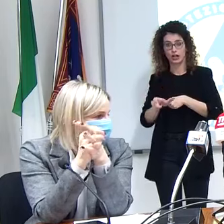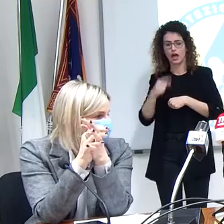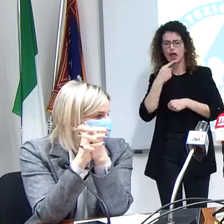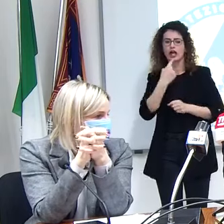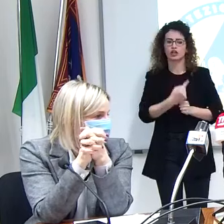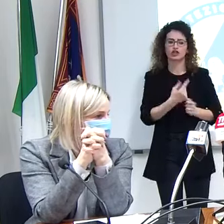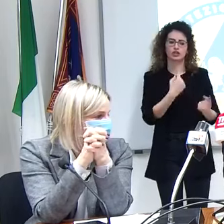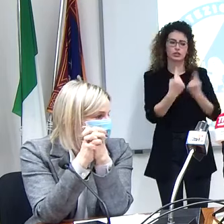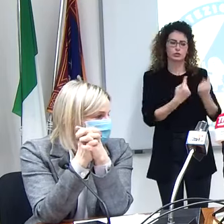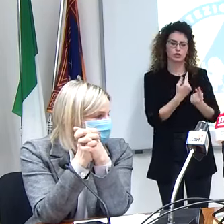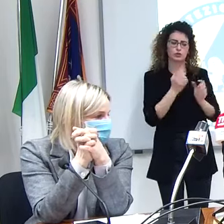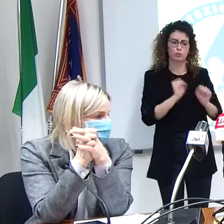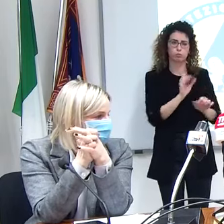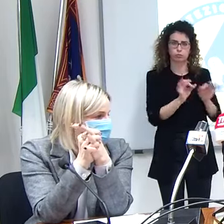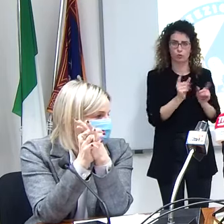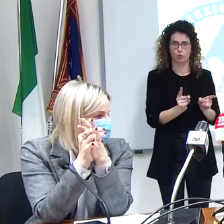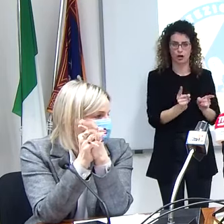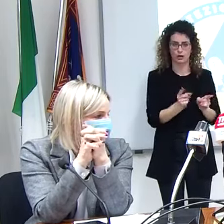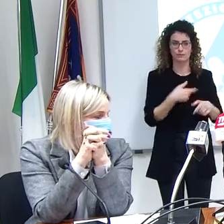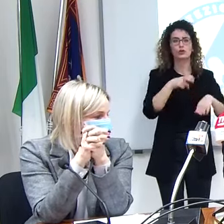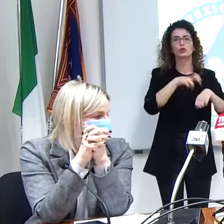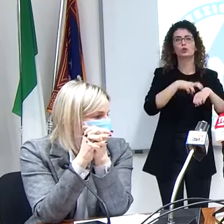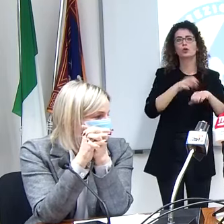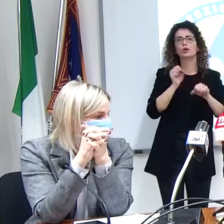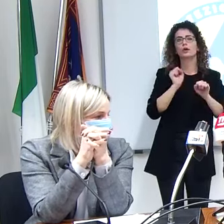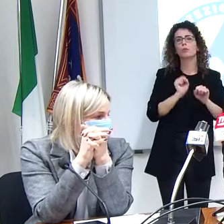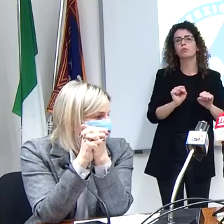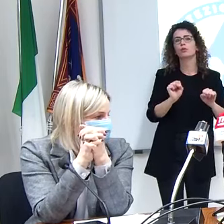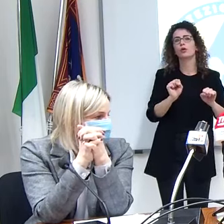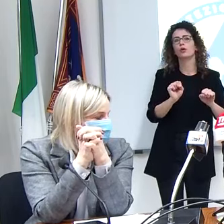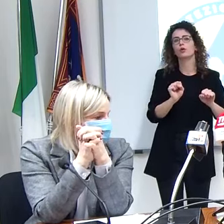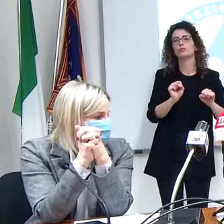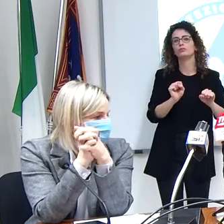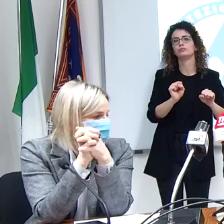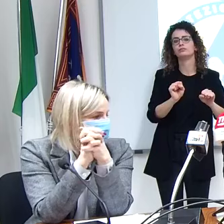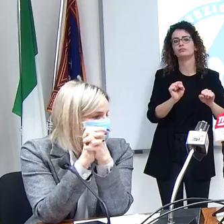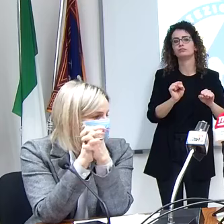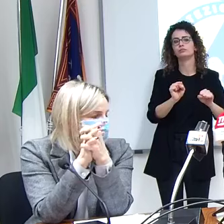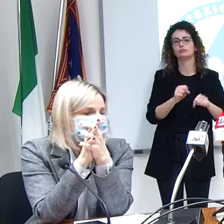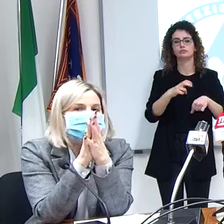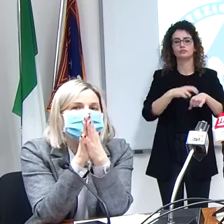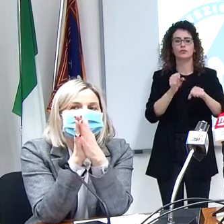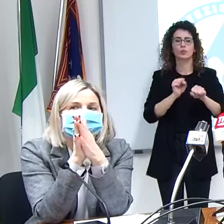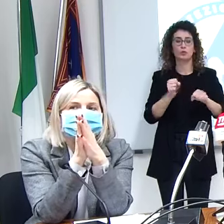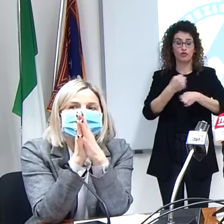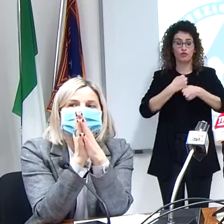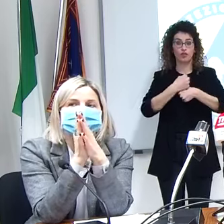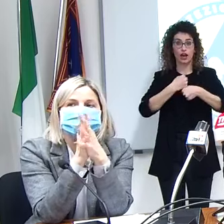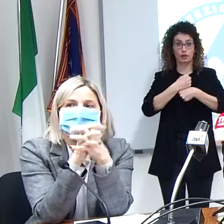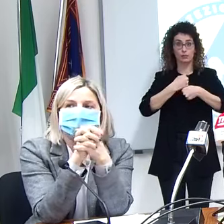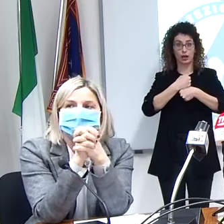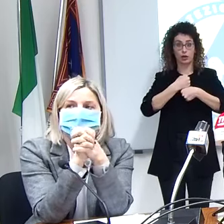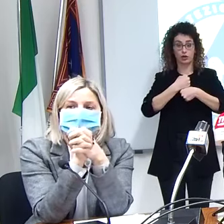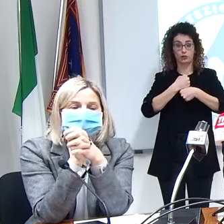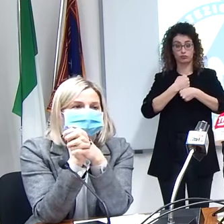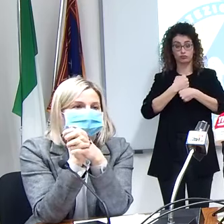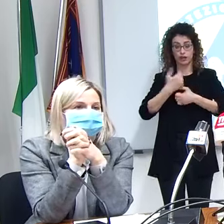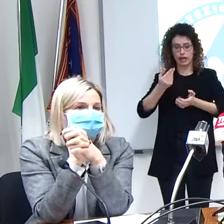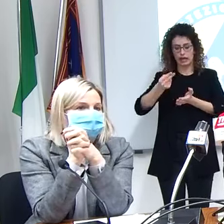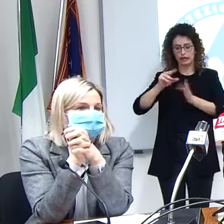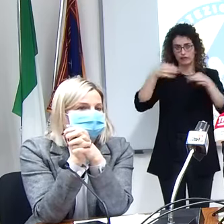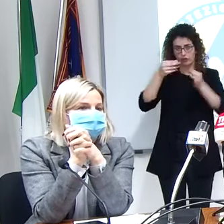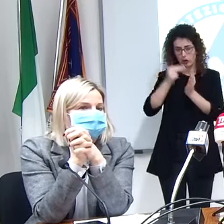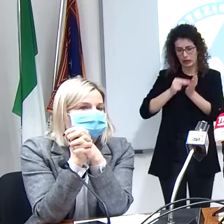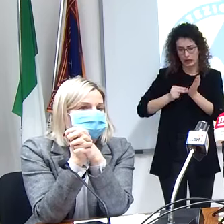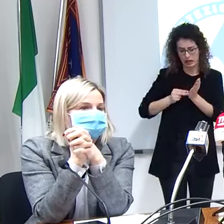un medico potrebbe anche non utilizzare usare un farmaco al di fuori di quelle indicazioni